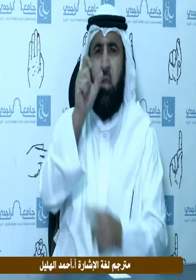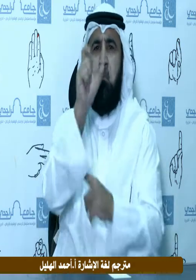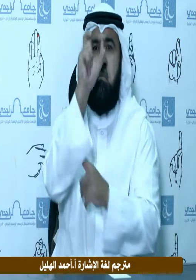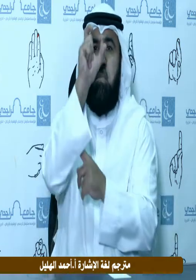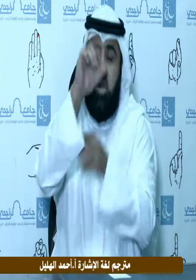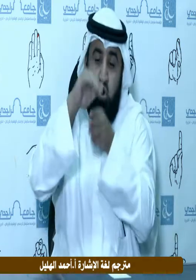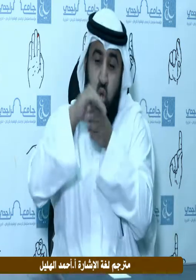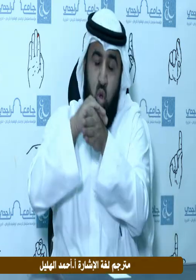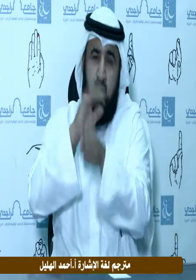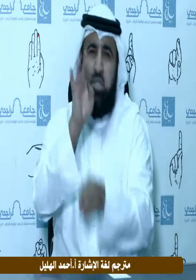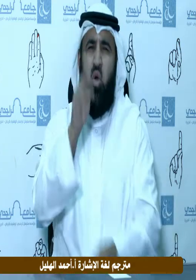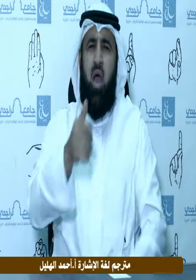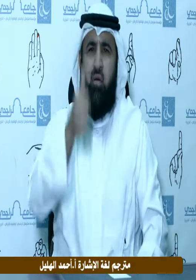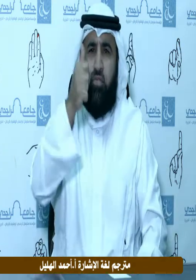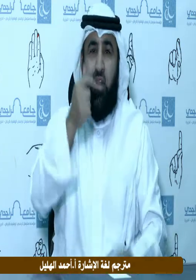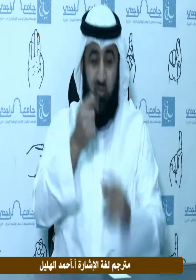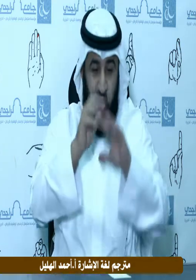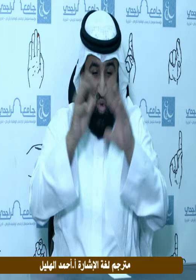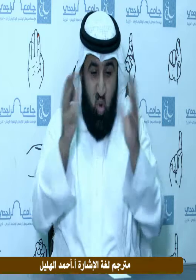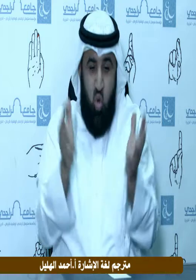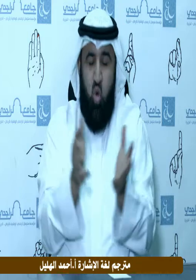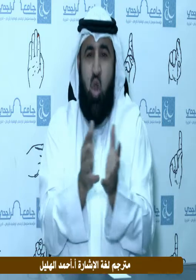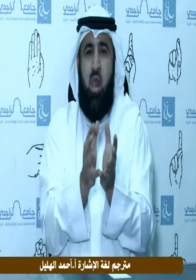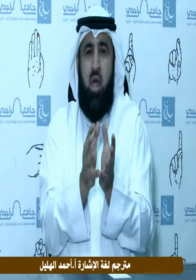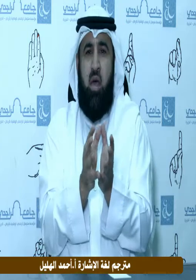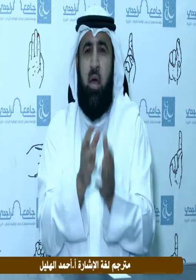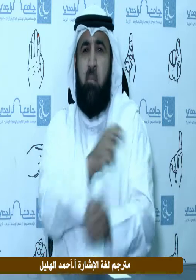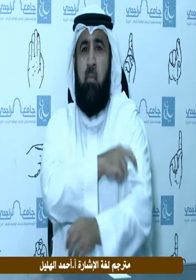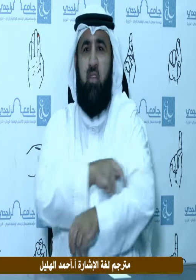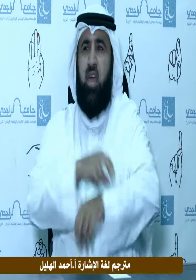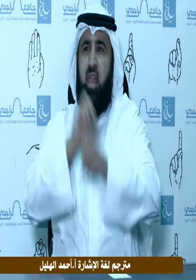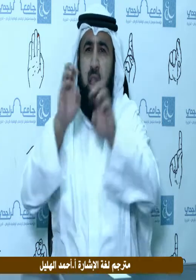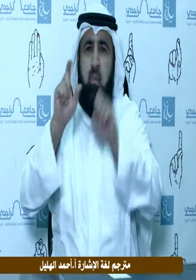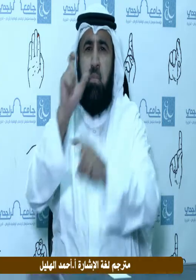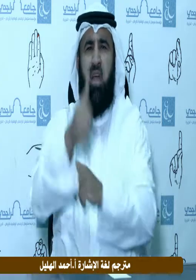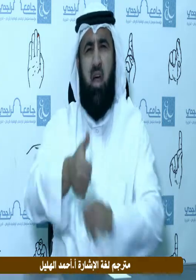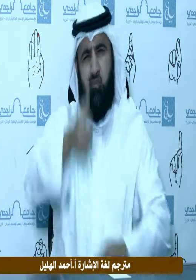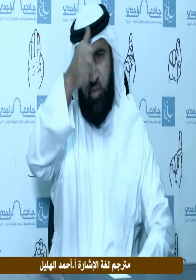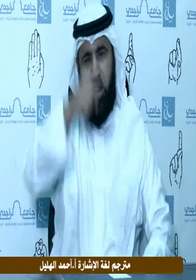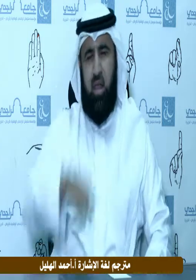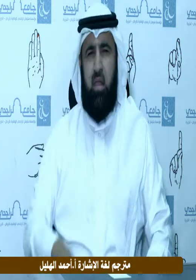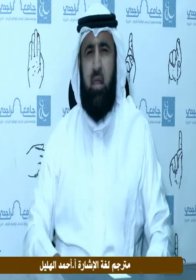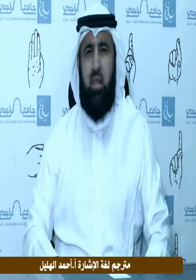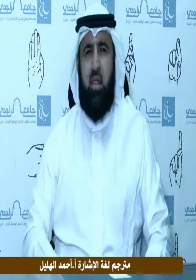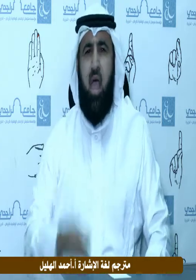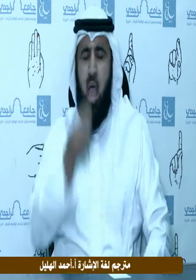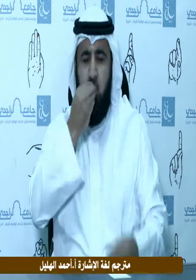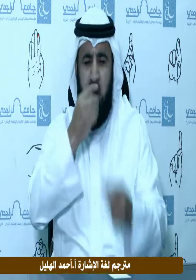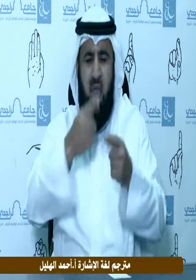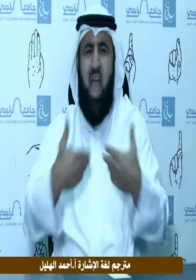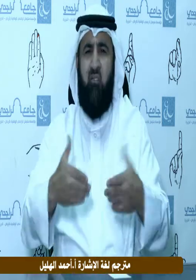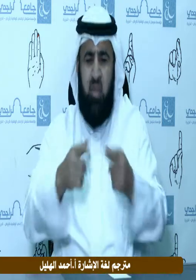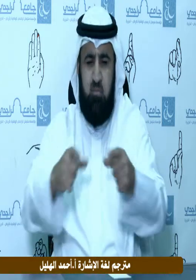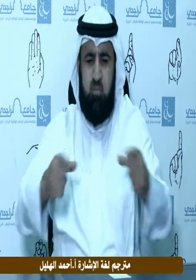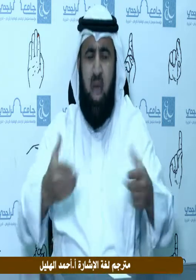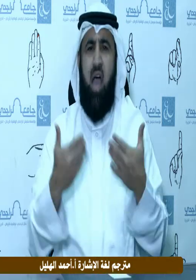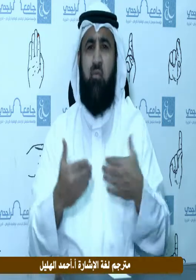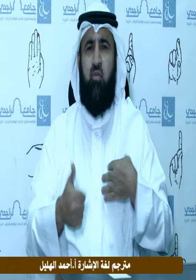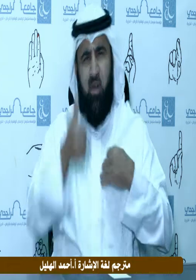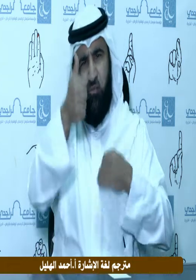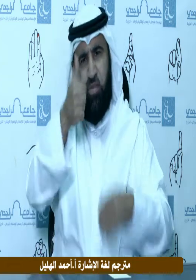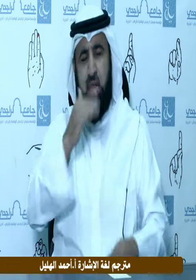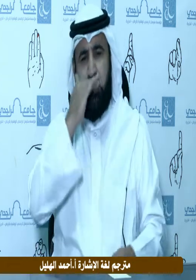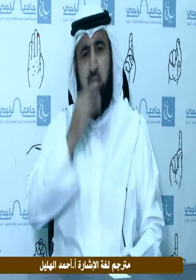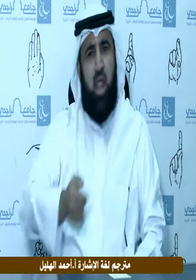يصبح صدقة بين لنا لي ولك ونقيم كذلك وليمة يسيرة نتمم